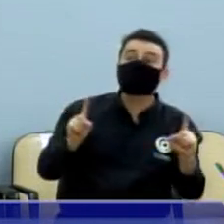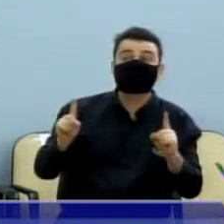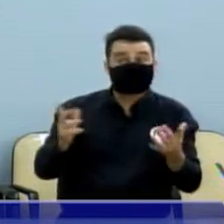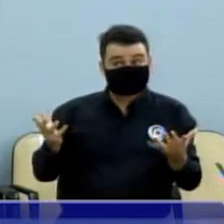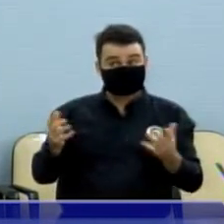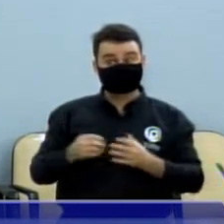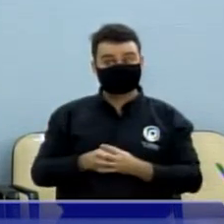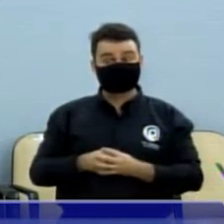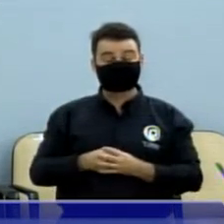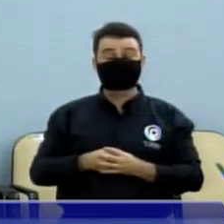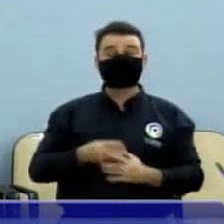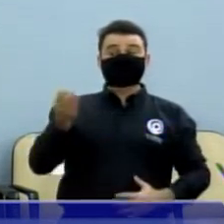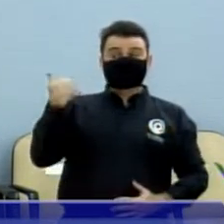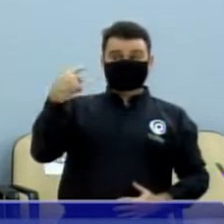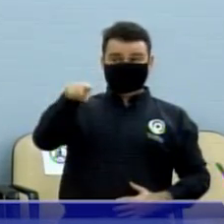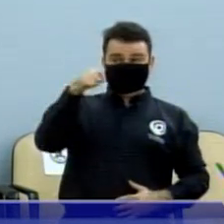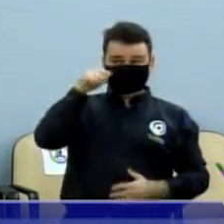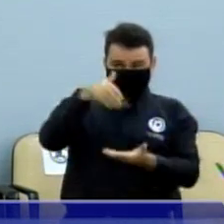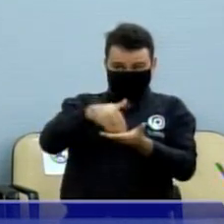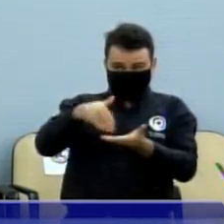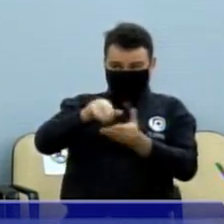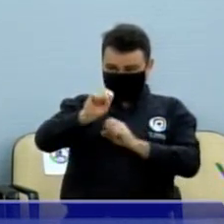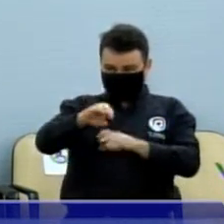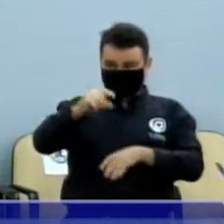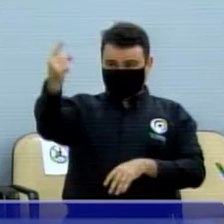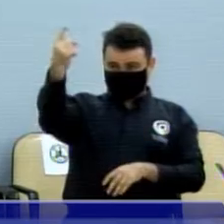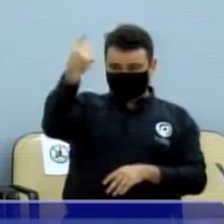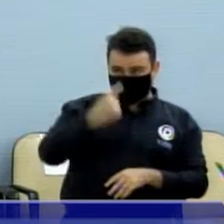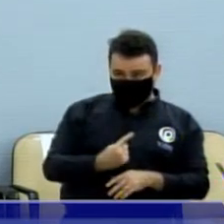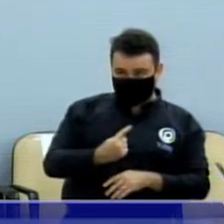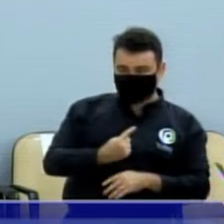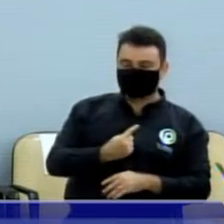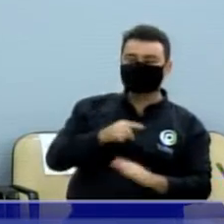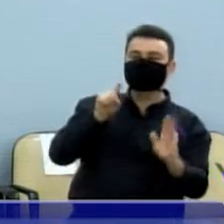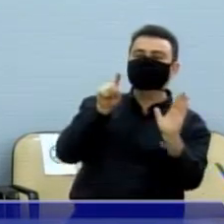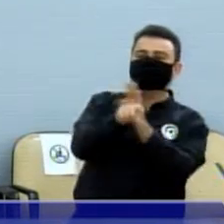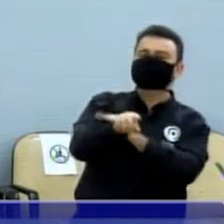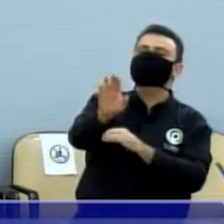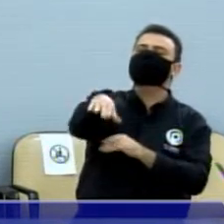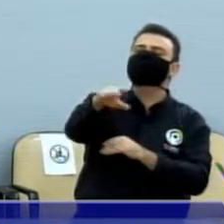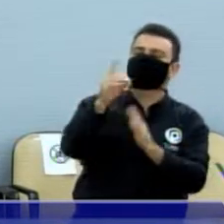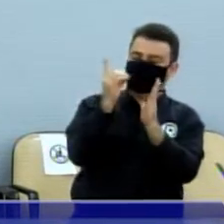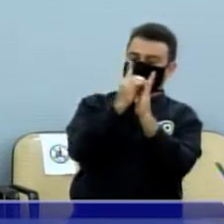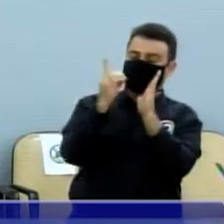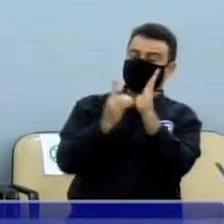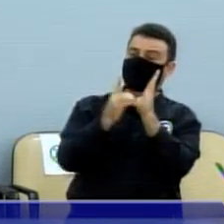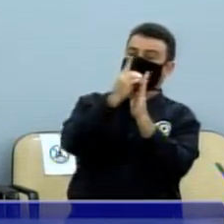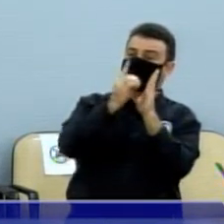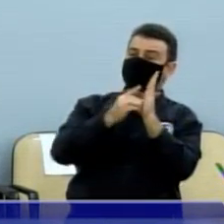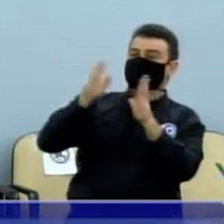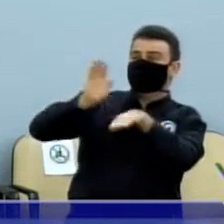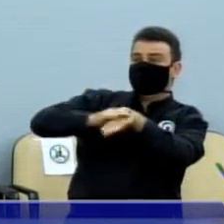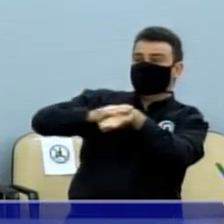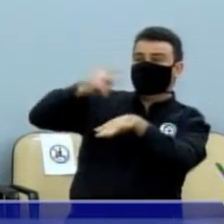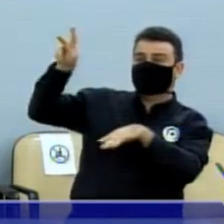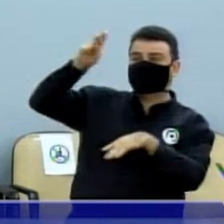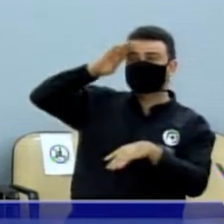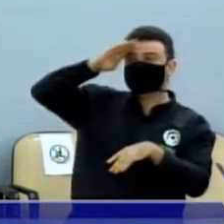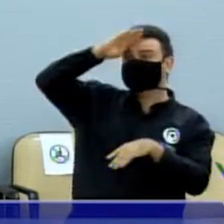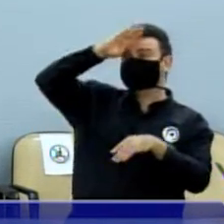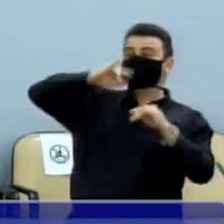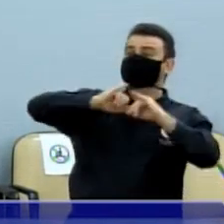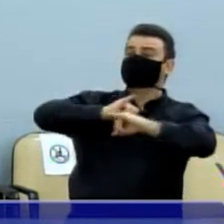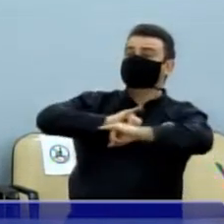quando foi abordada, foi perguntada sobre o fim do decreto do presidente Bolsonaro, que